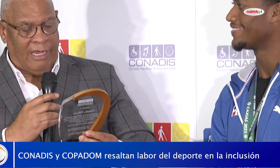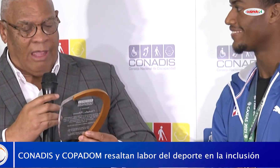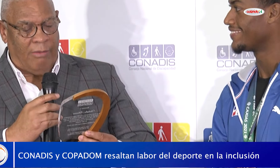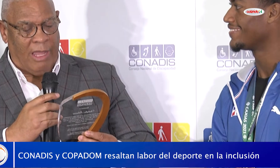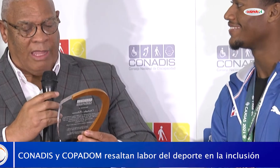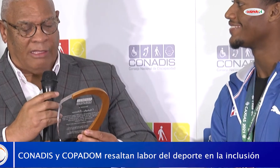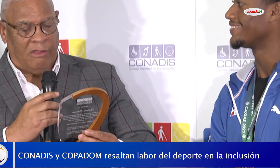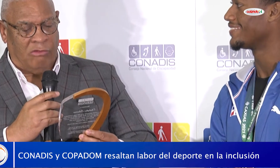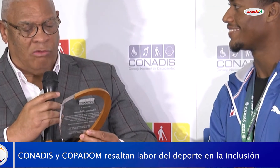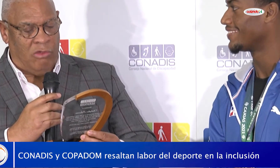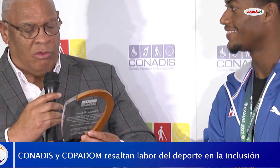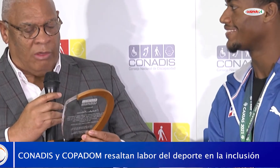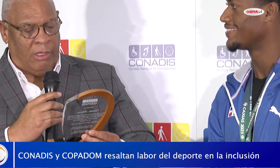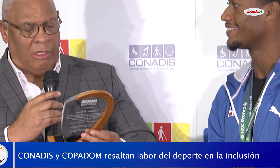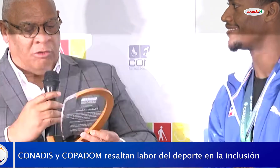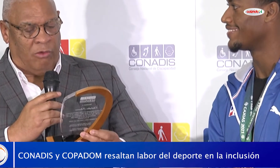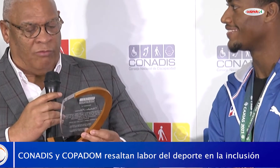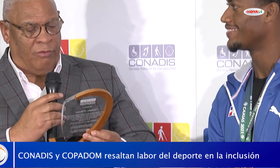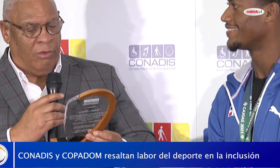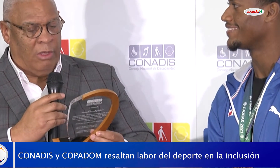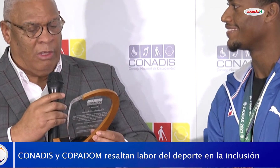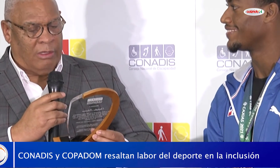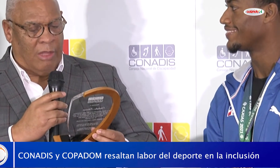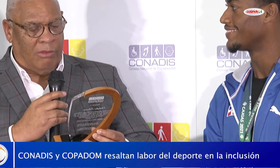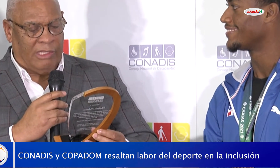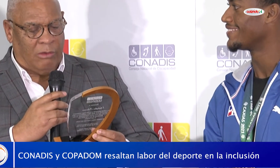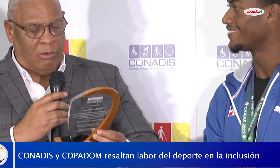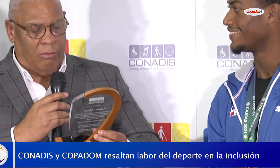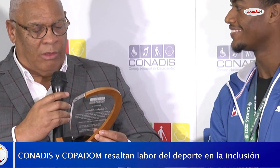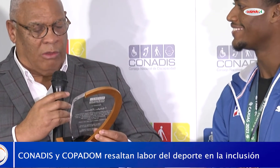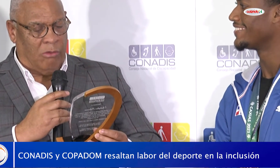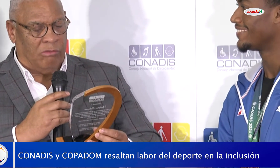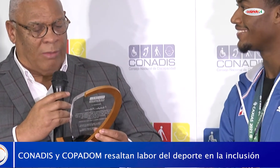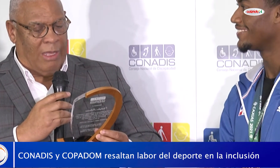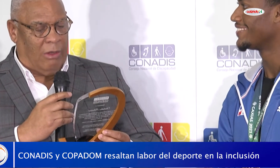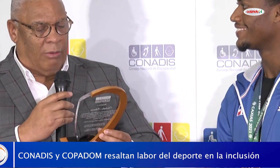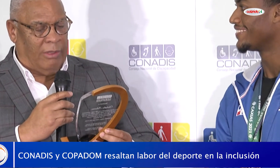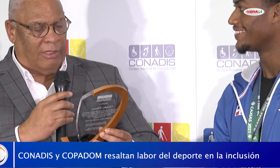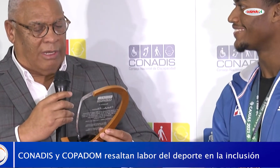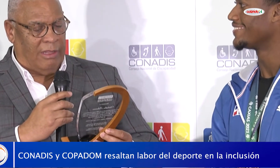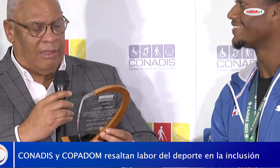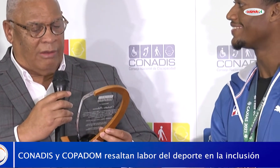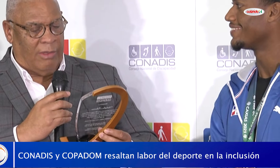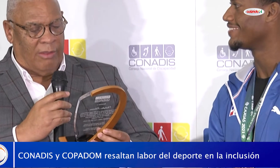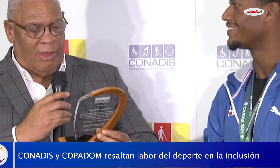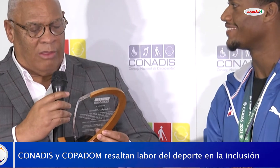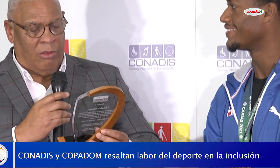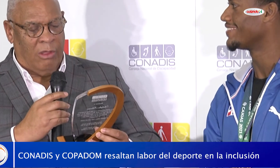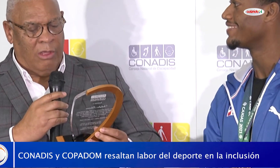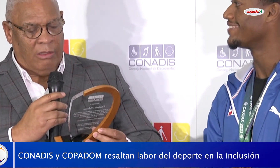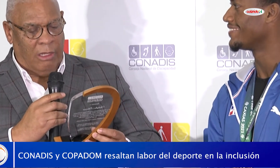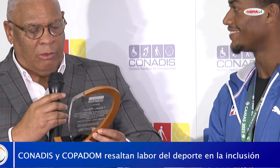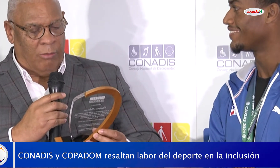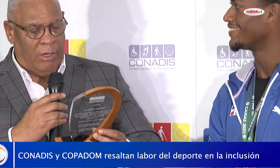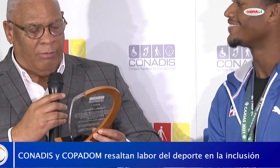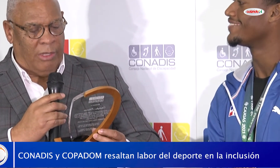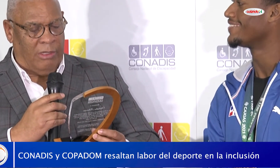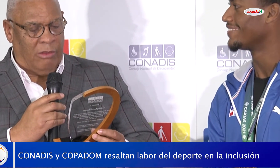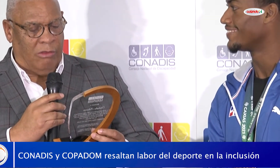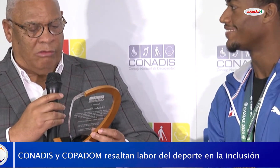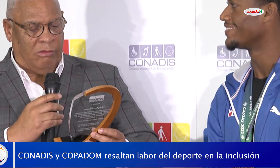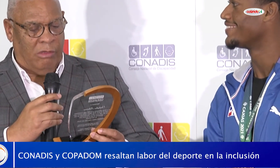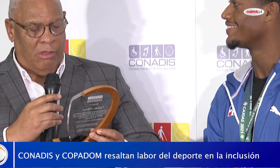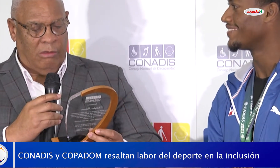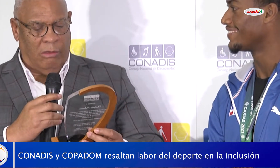Estamos visibilizándonos y eso requiere inversión de recursos. Y